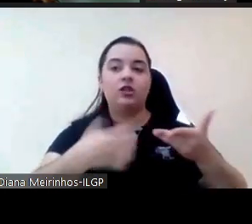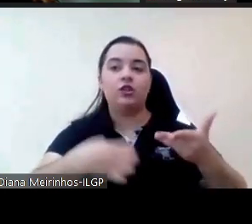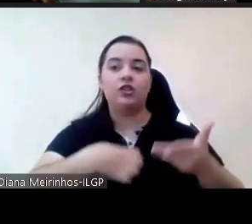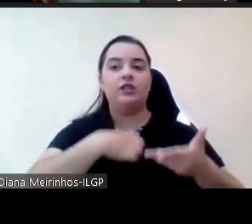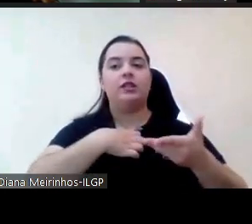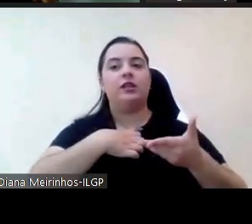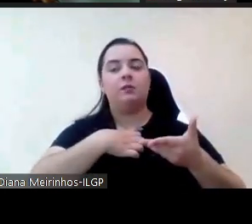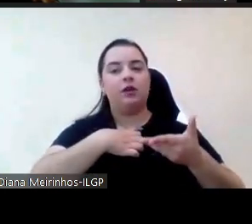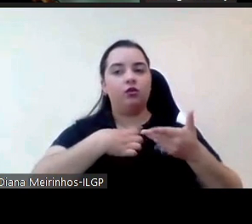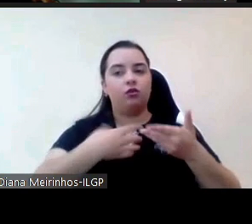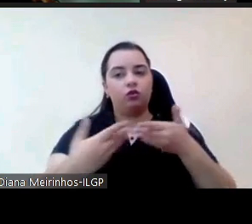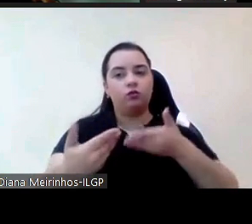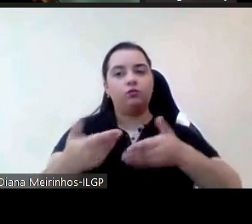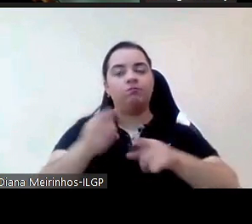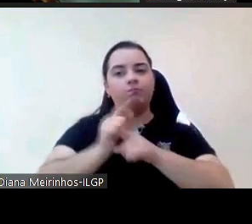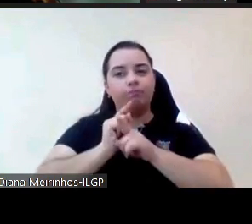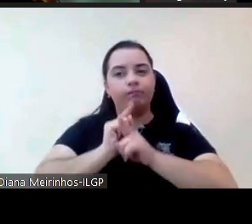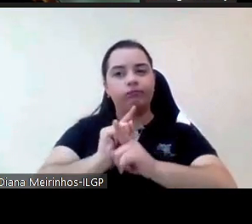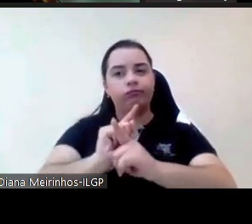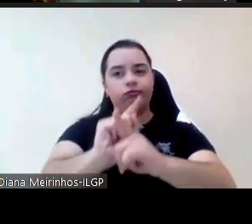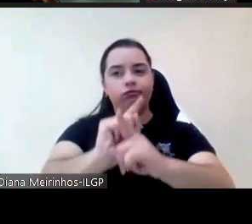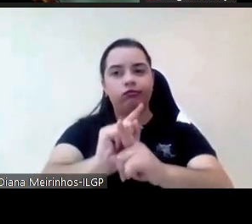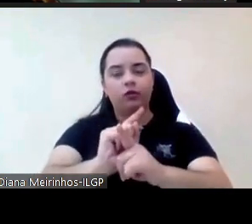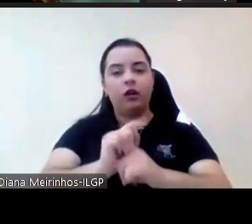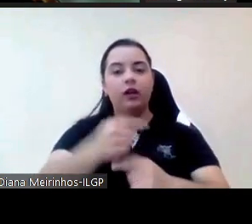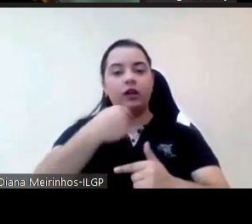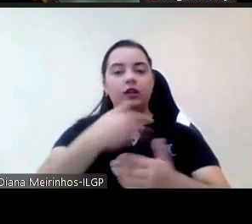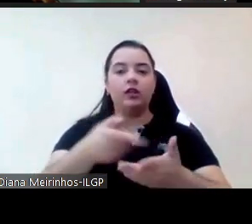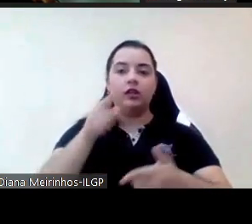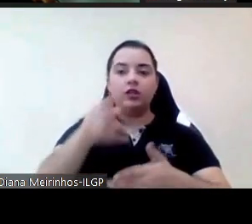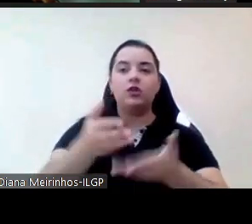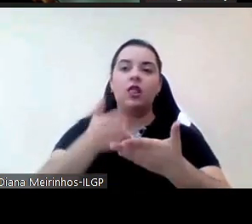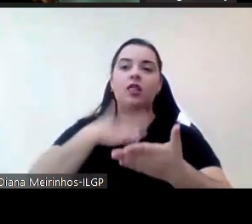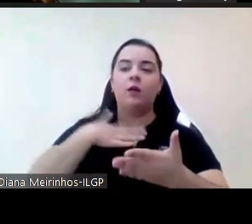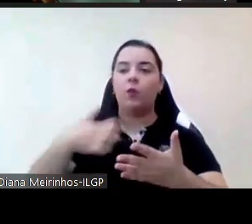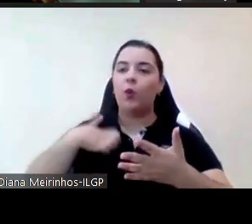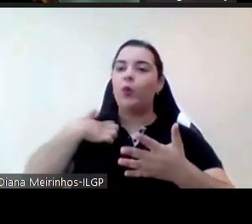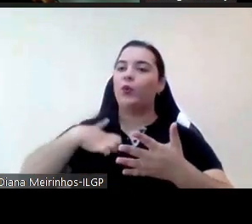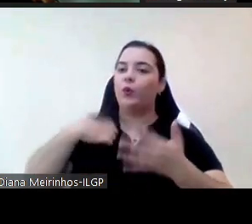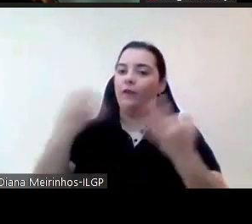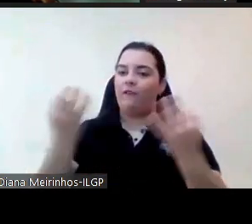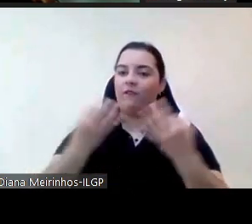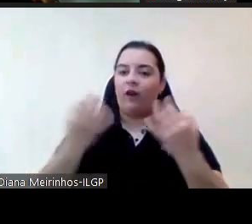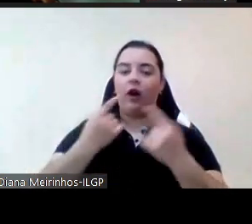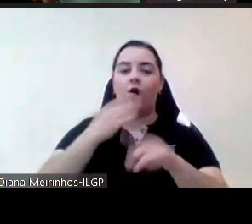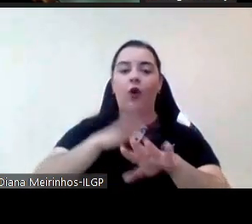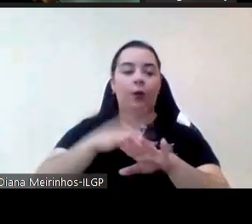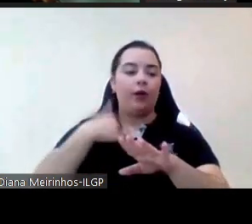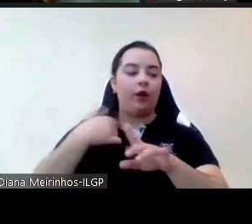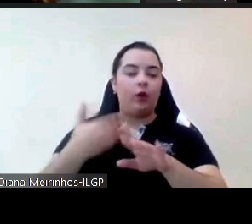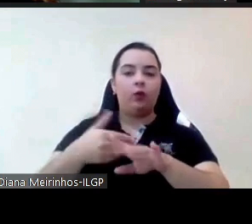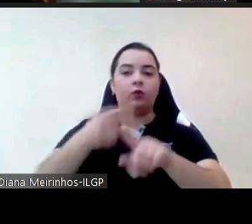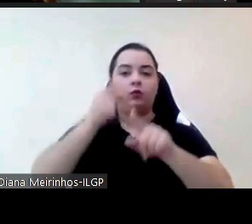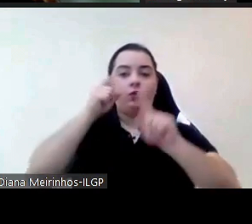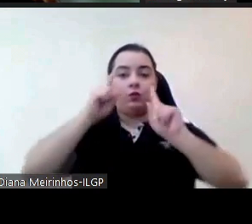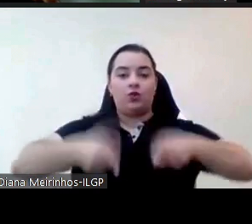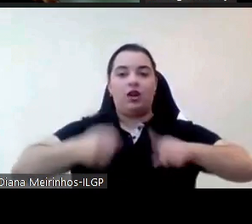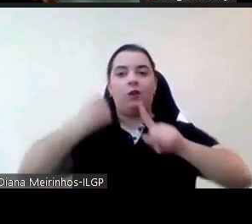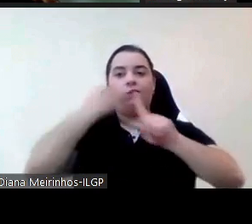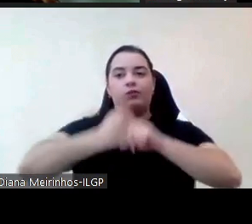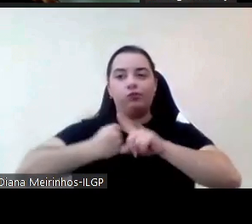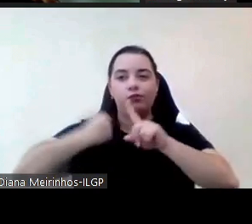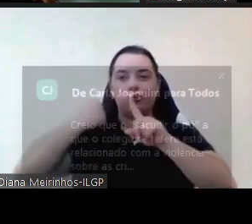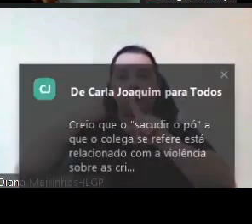algo de que me orgulho muito porque era uma luta que eu já travava há muitos anos desde o tempo da Comissão Nacional e